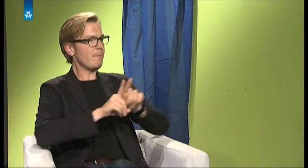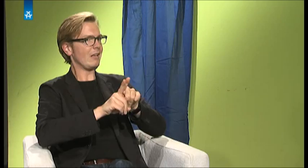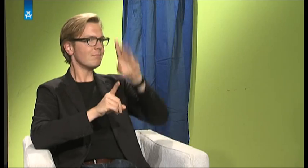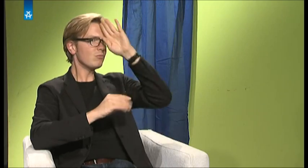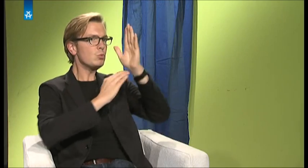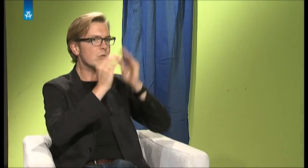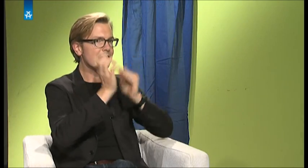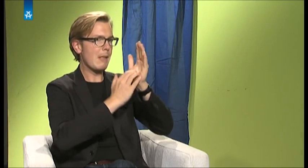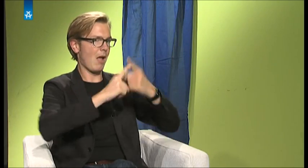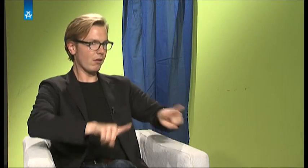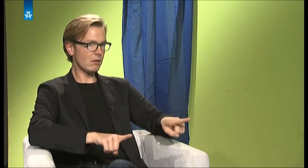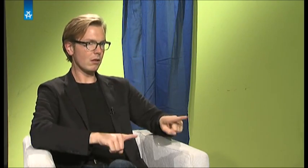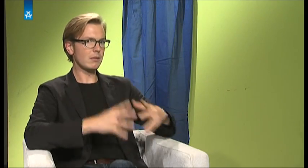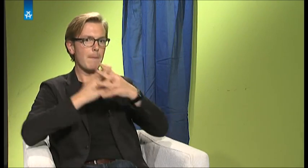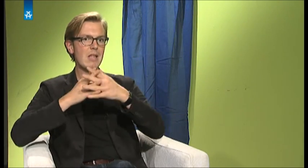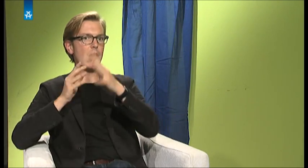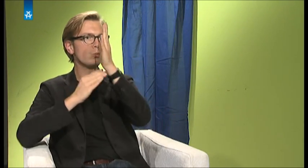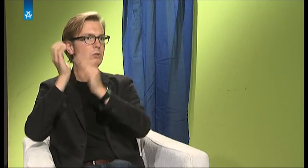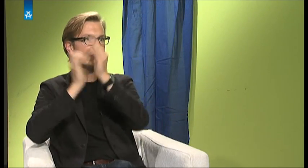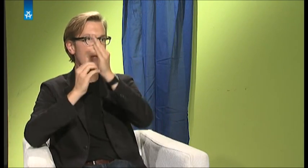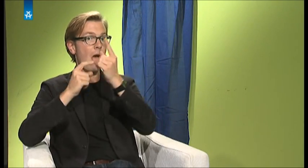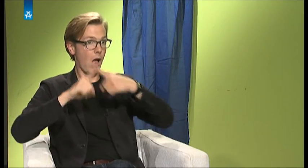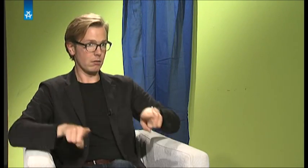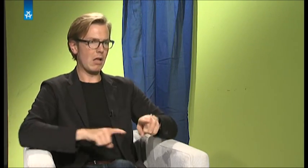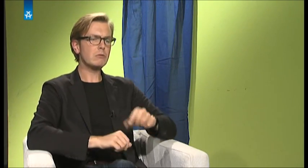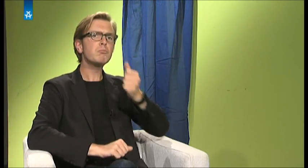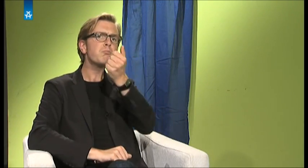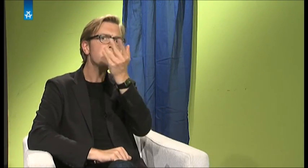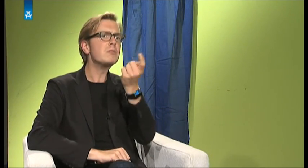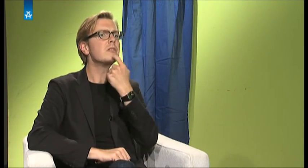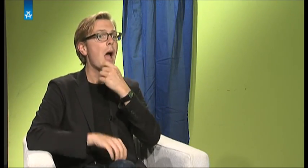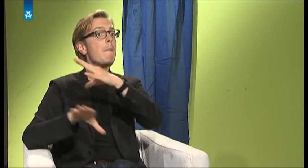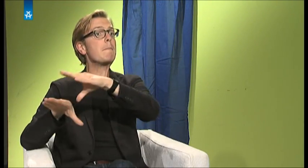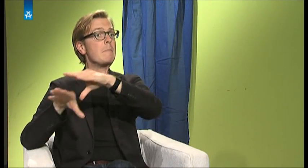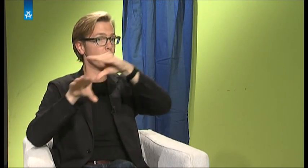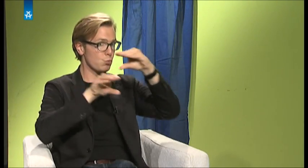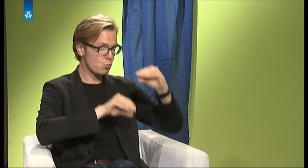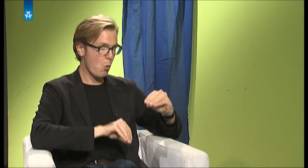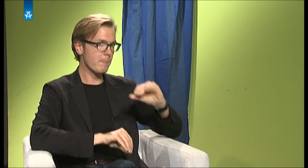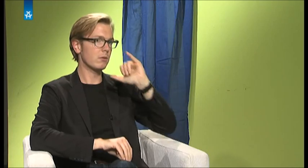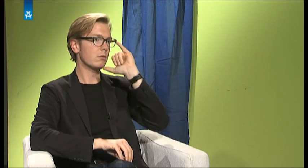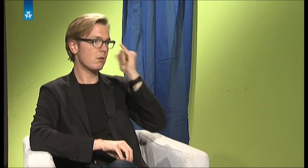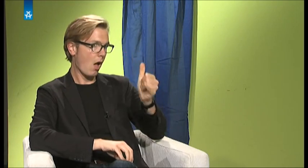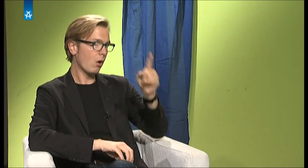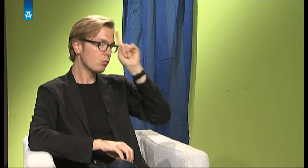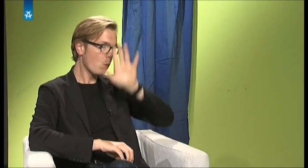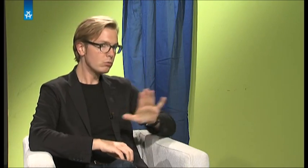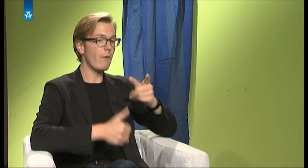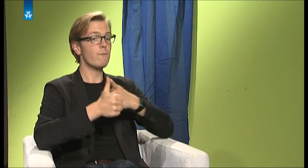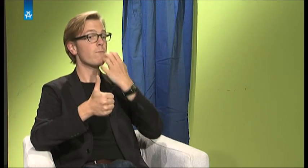ist und es gibt auch Leute, die behaupten, dass man das vielleicht auch kopieren sollte, zum Beispiel, wenn es um das Unterrichtsfach